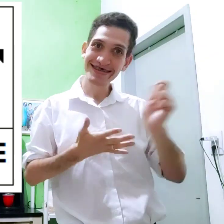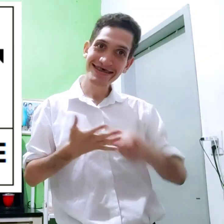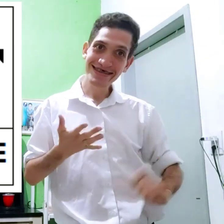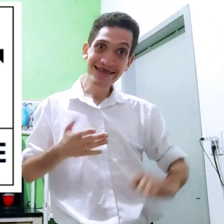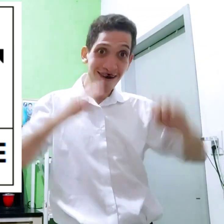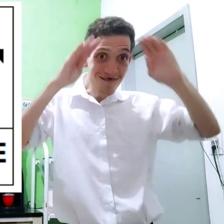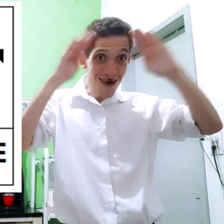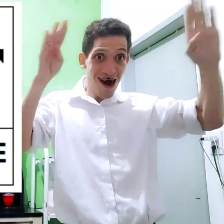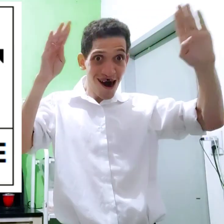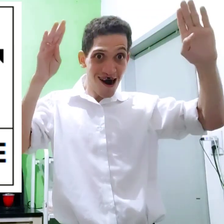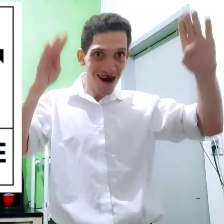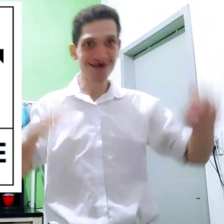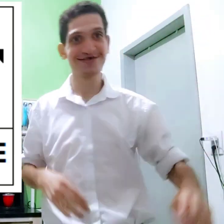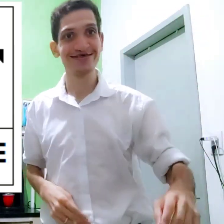ao lado Libras de escrito Tá bom?